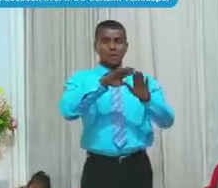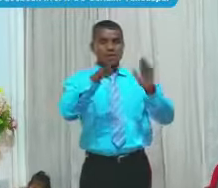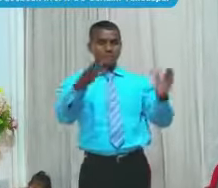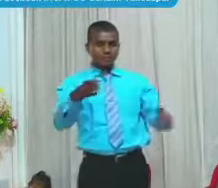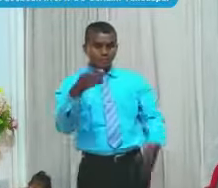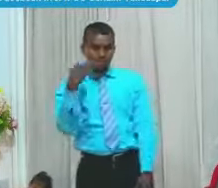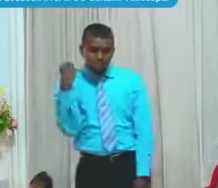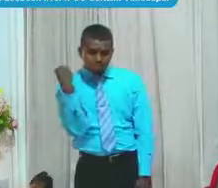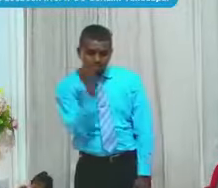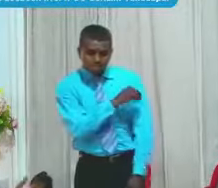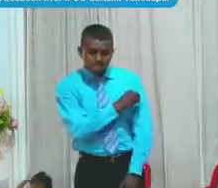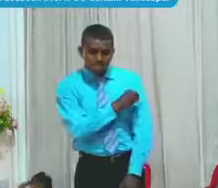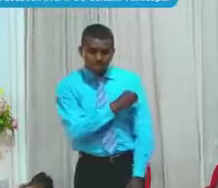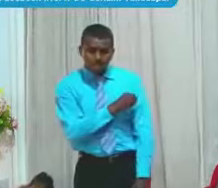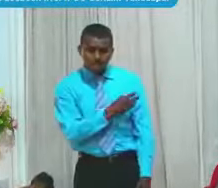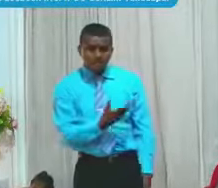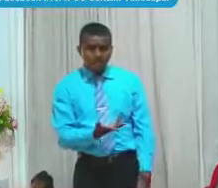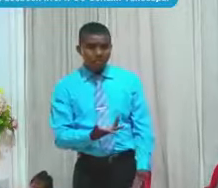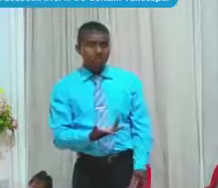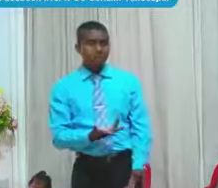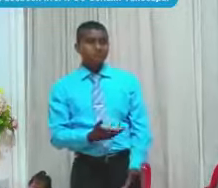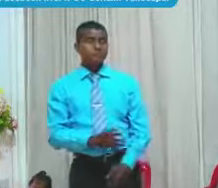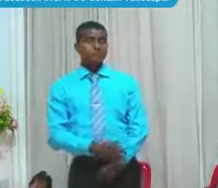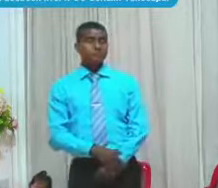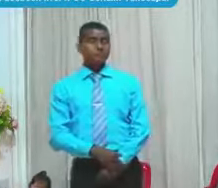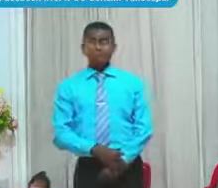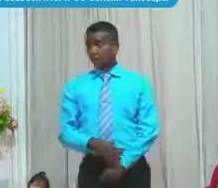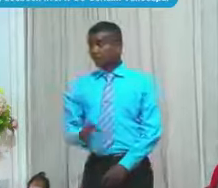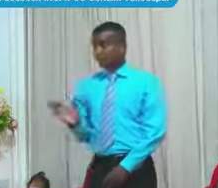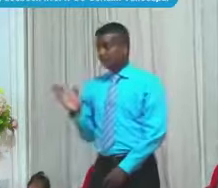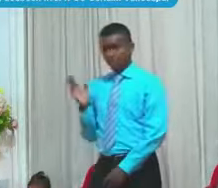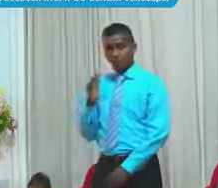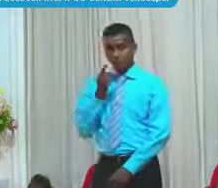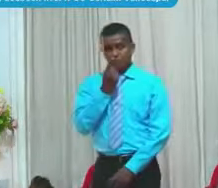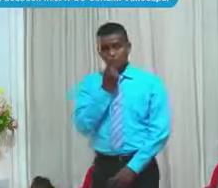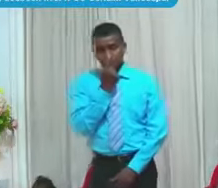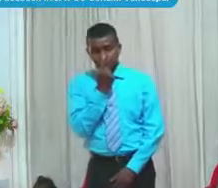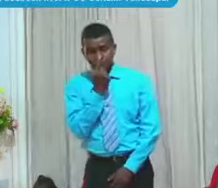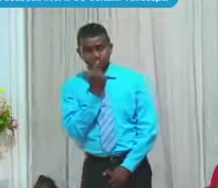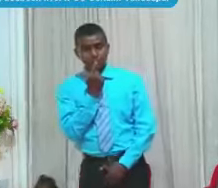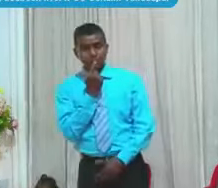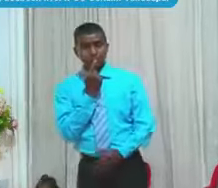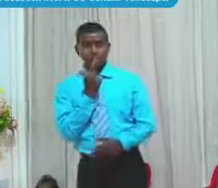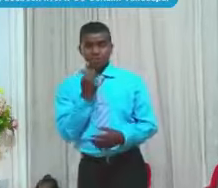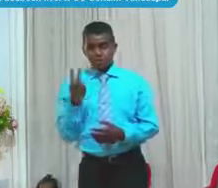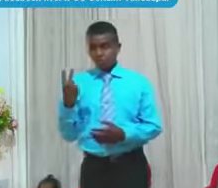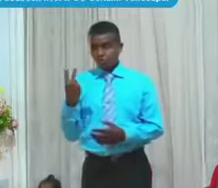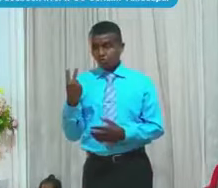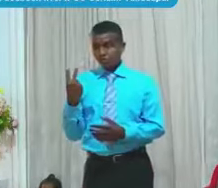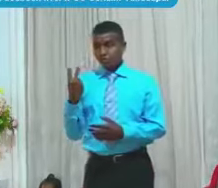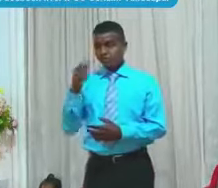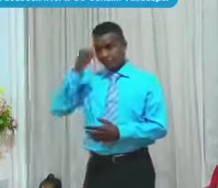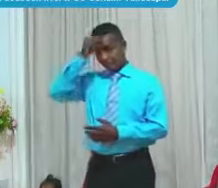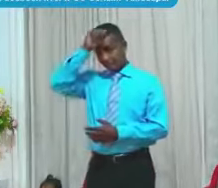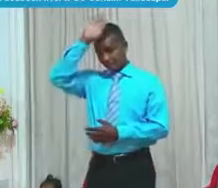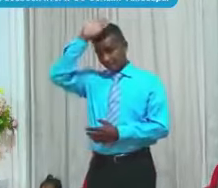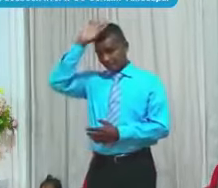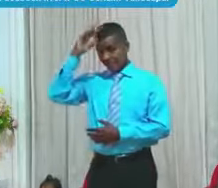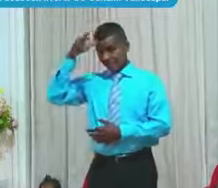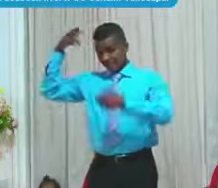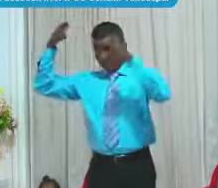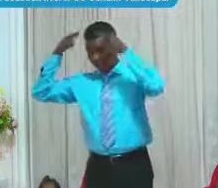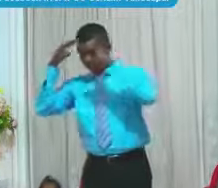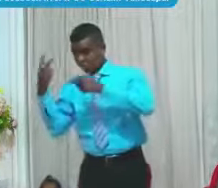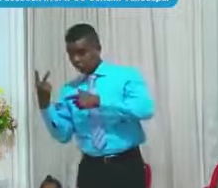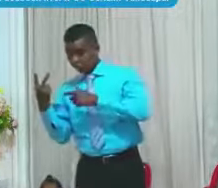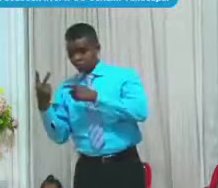Y entonces Vamos a acercarnos Con cuidadito Y se acercaron A la mesa Y ahí estaban Todas